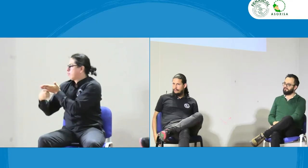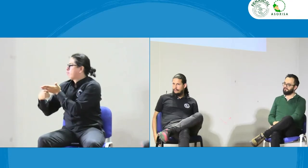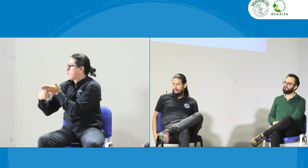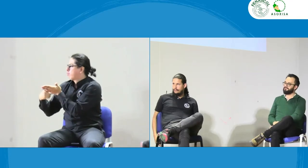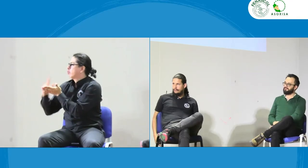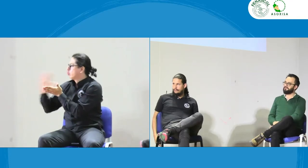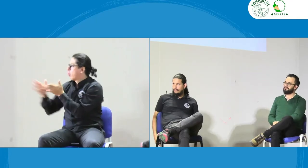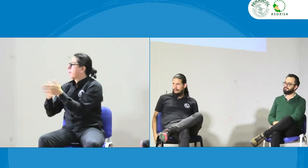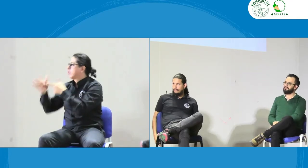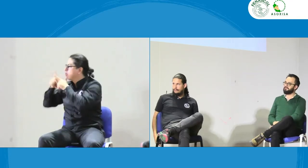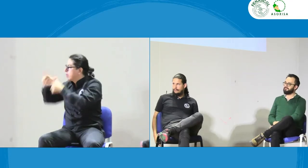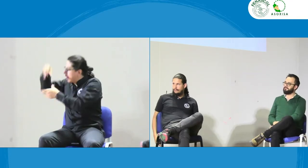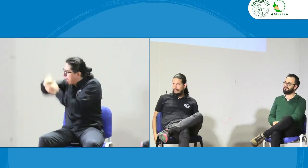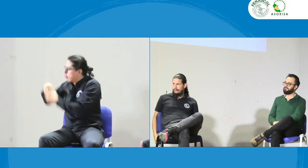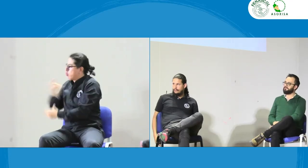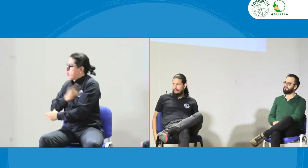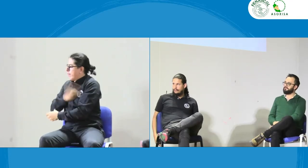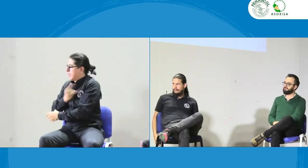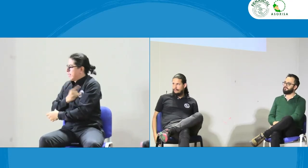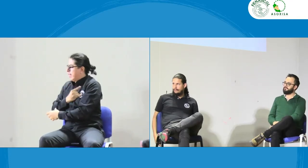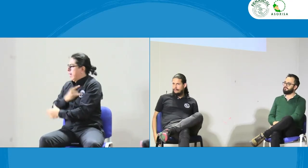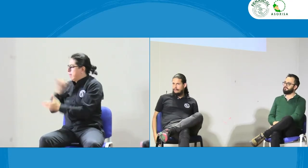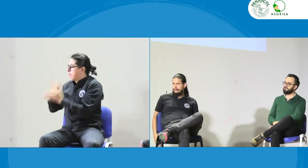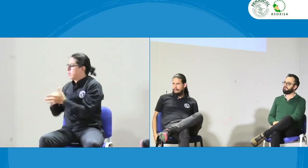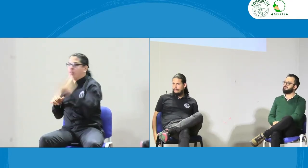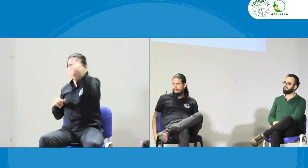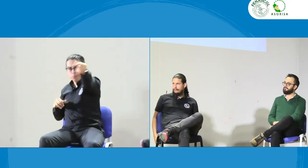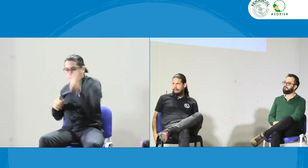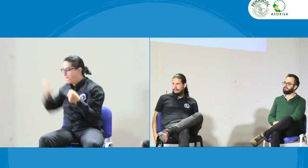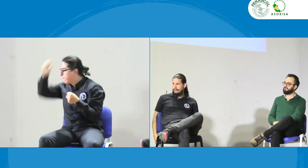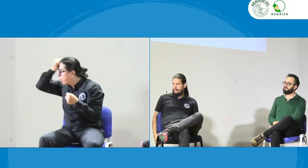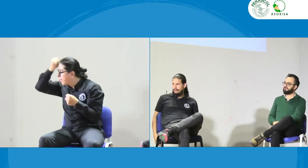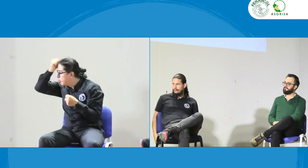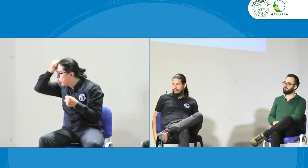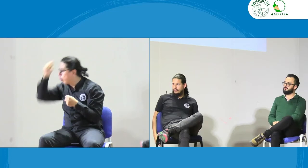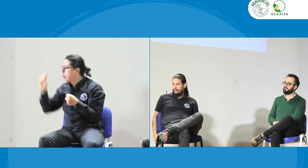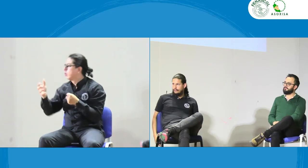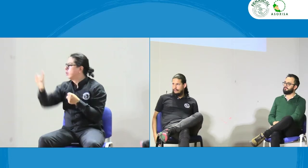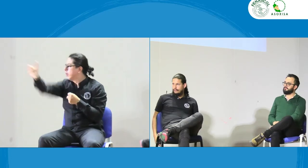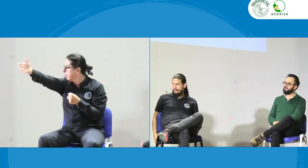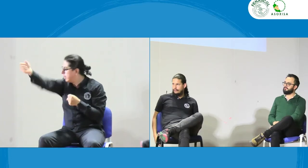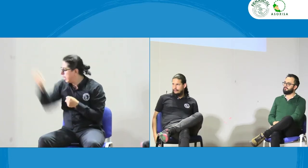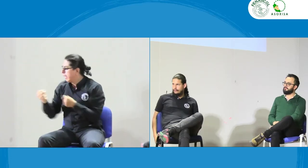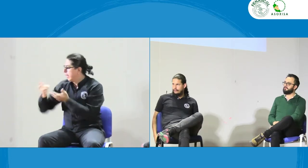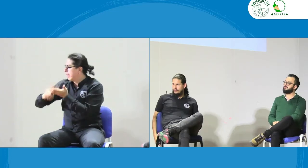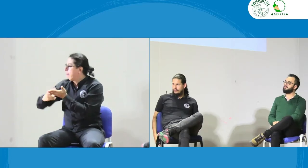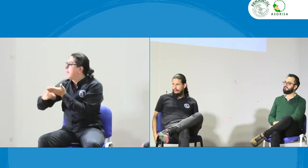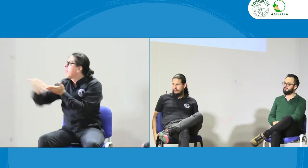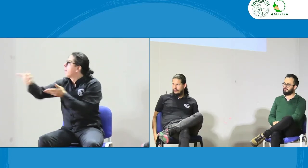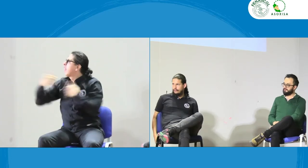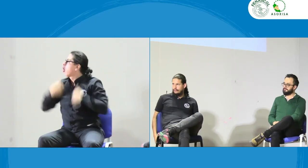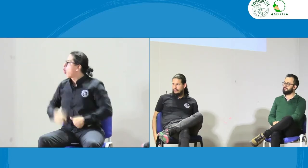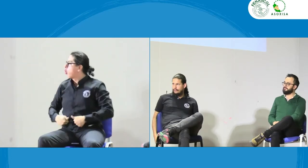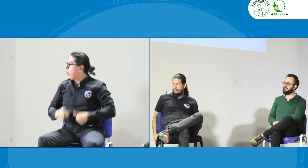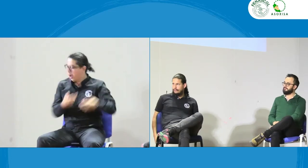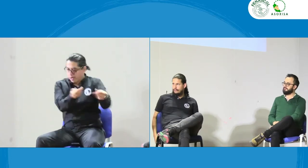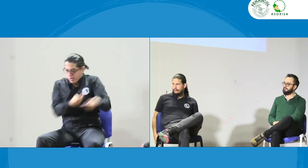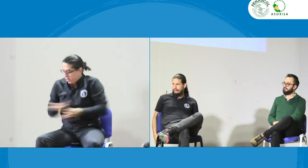adelante hacer un proceso de planeación lingüística ahí dentro de la universidad con el maestro con el